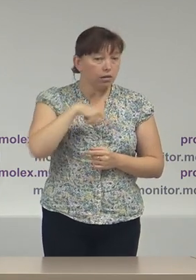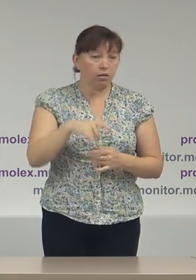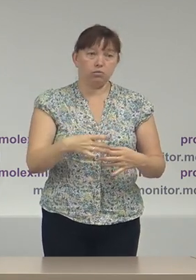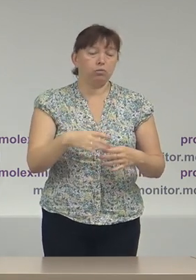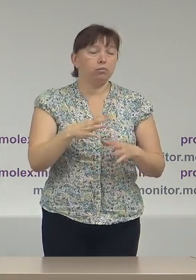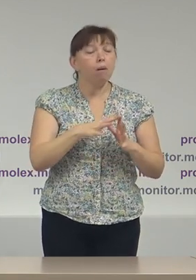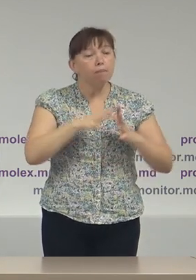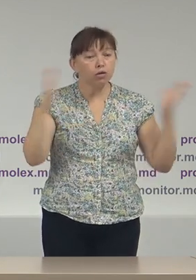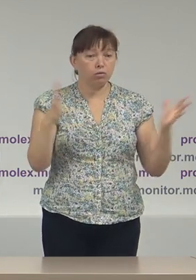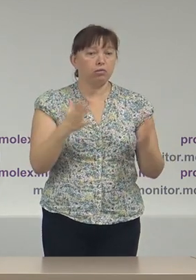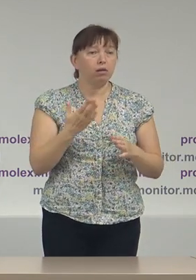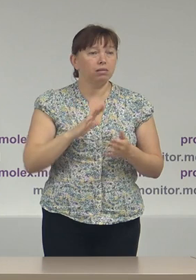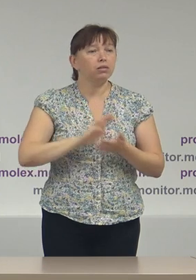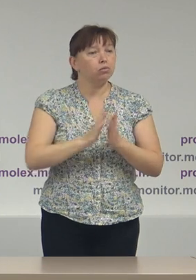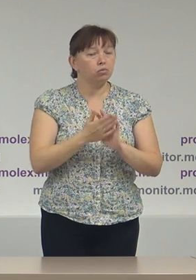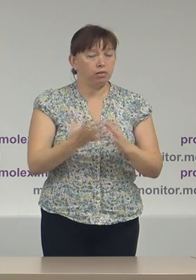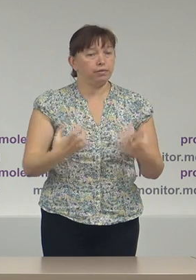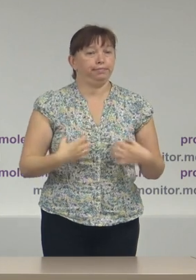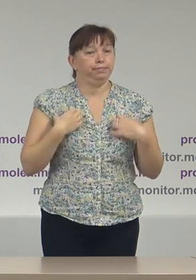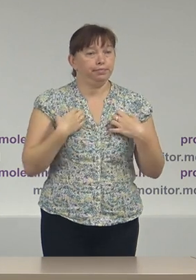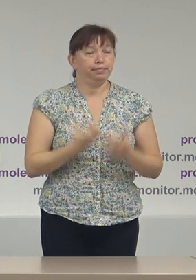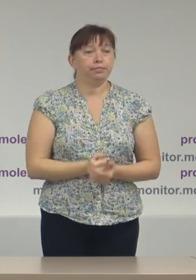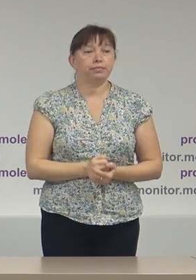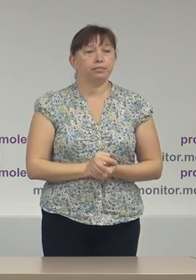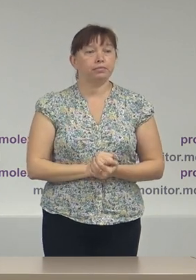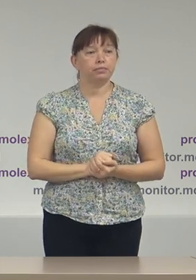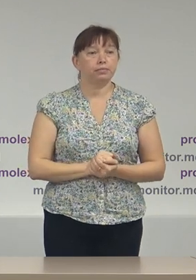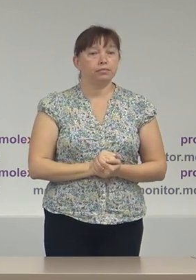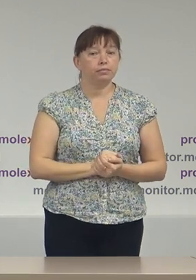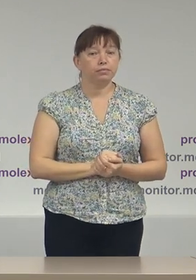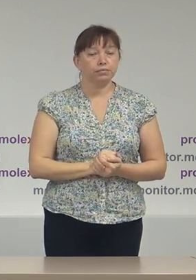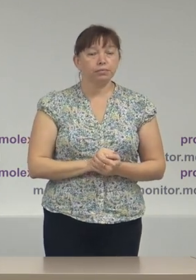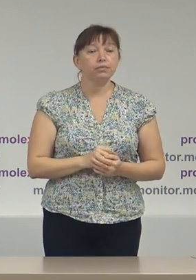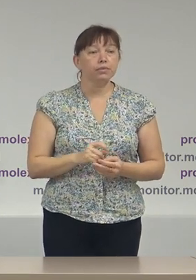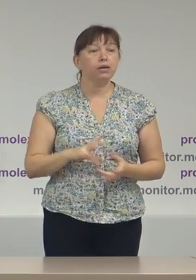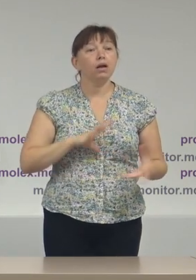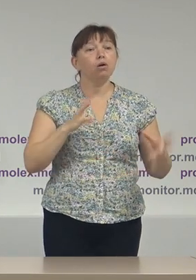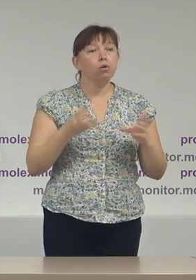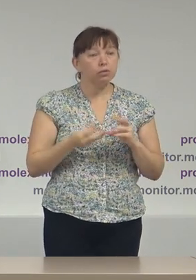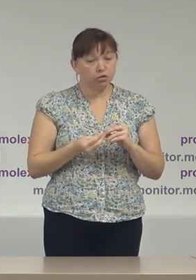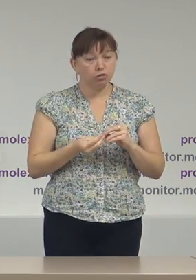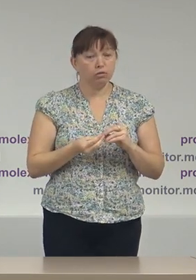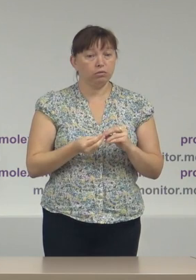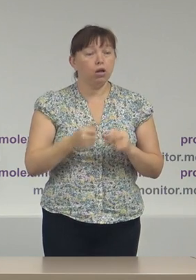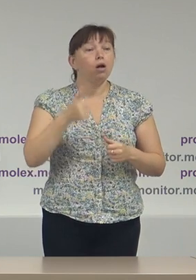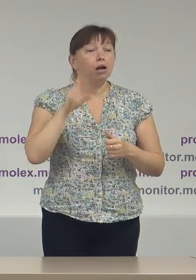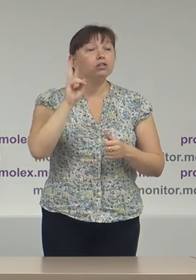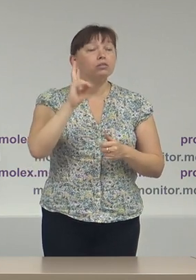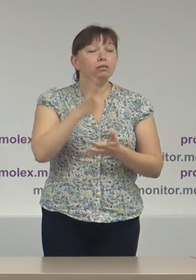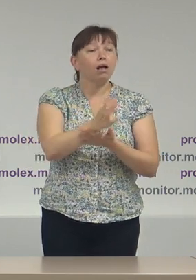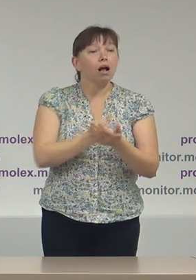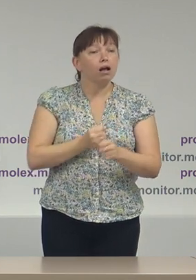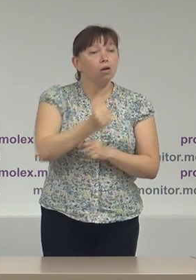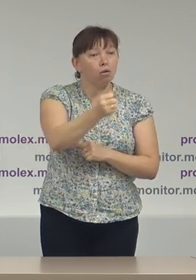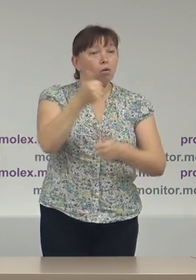majoritatea dintre ele rămânind a fi și portocaliu în consecință concurenții electorali